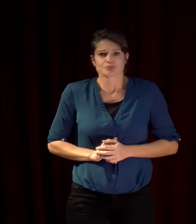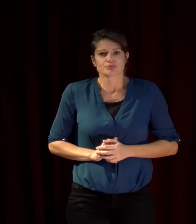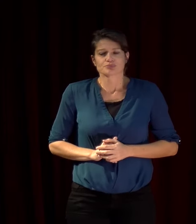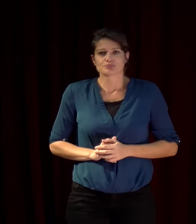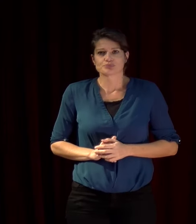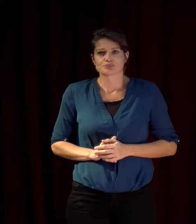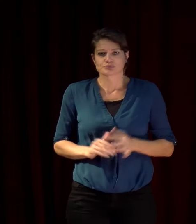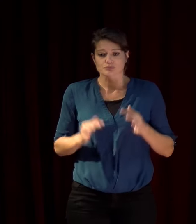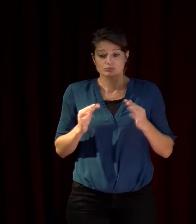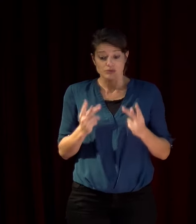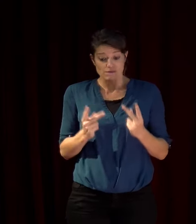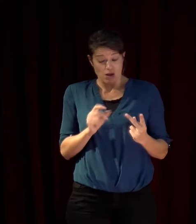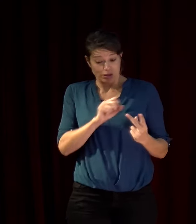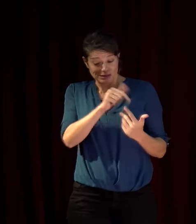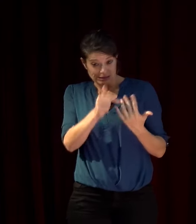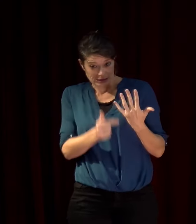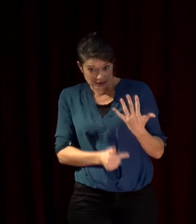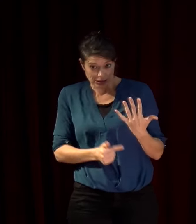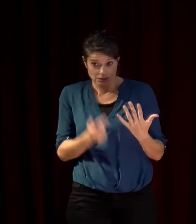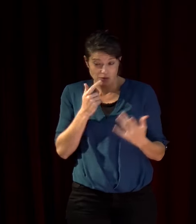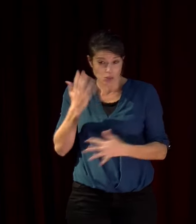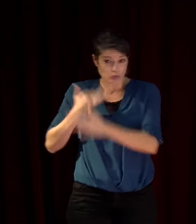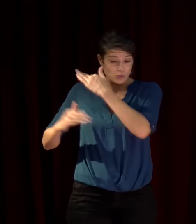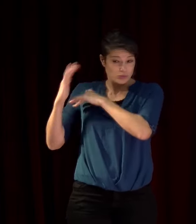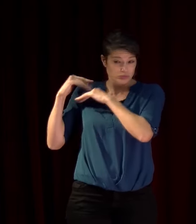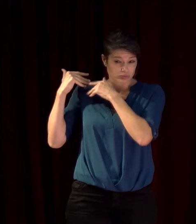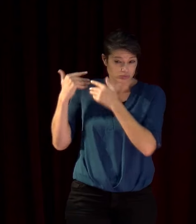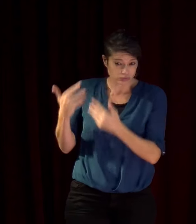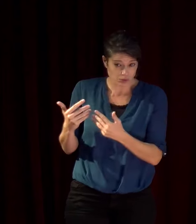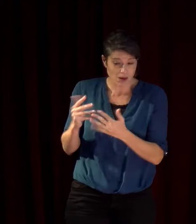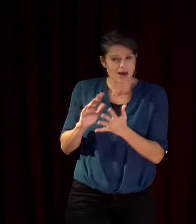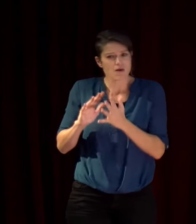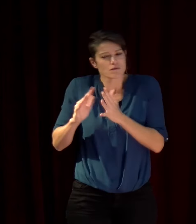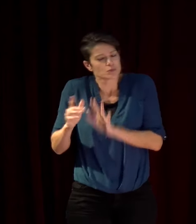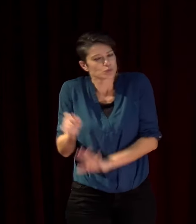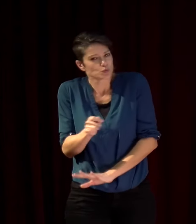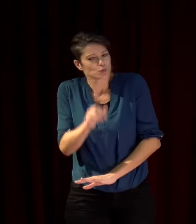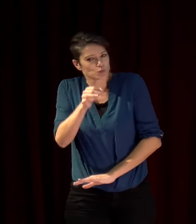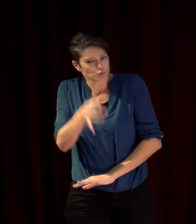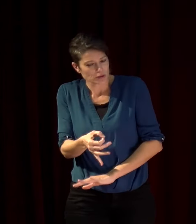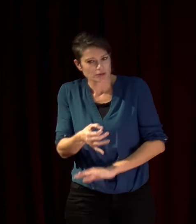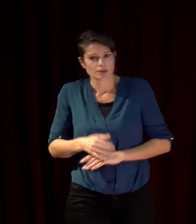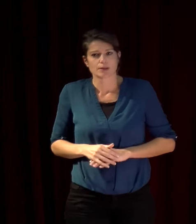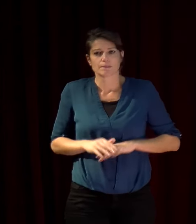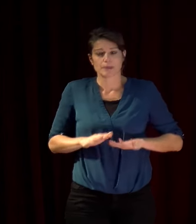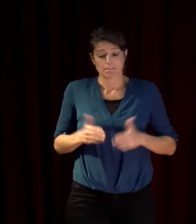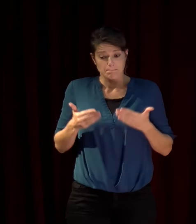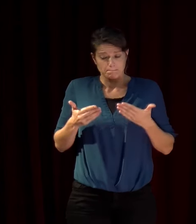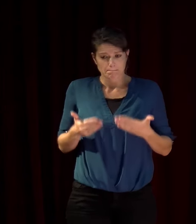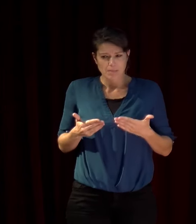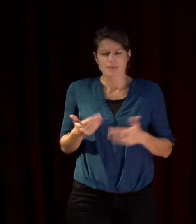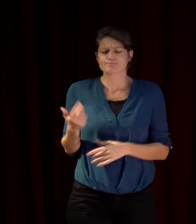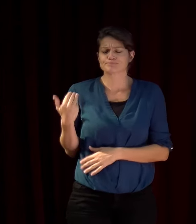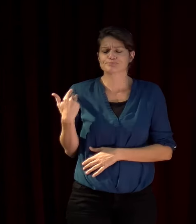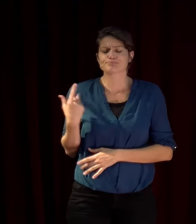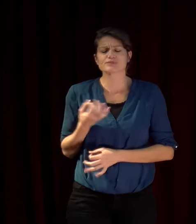dans le temps ont évolué bien sûr actuellement vous avez rapidement